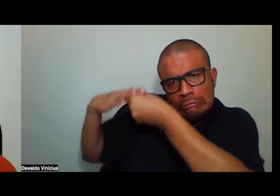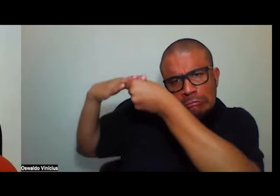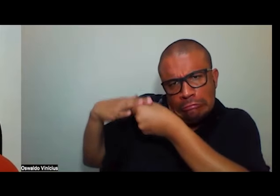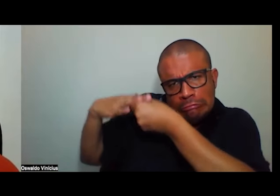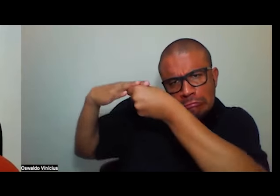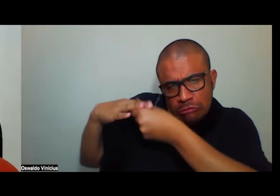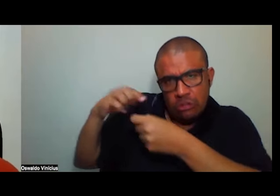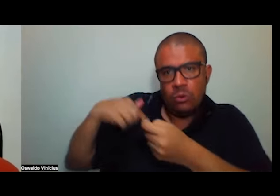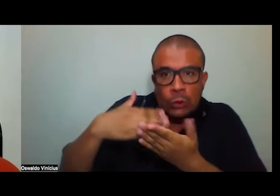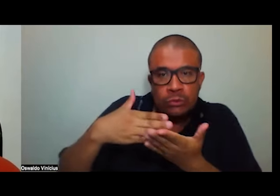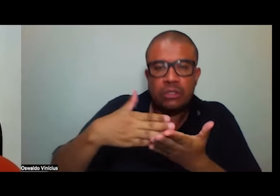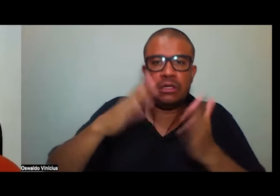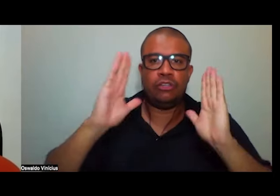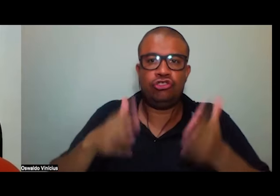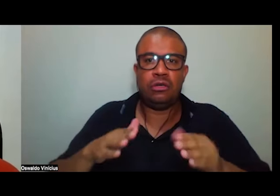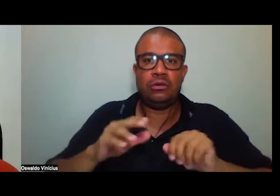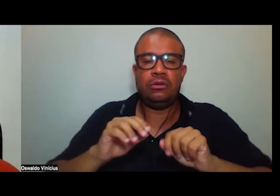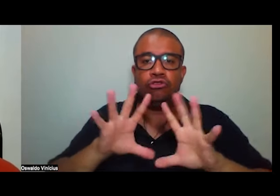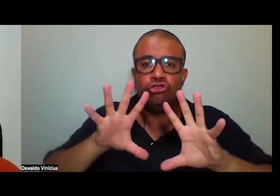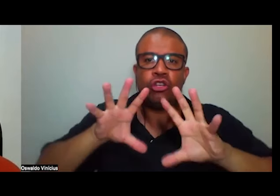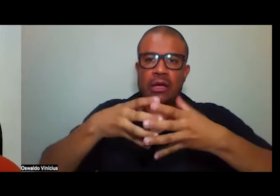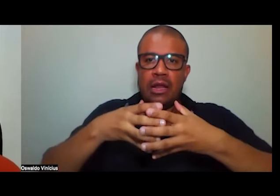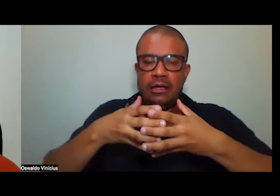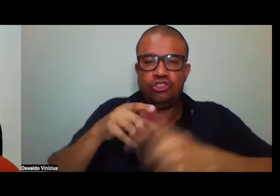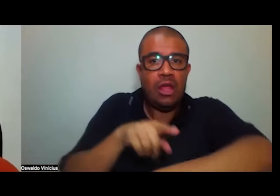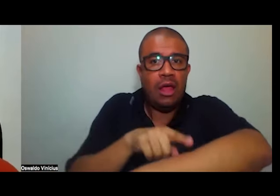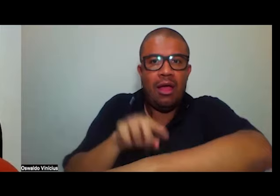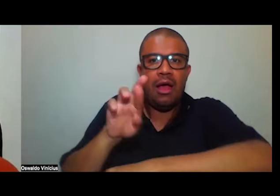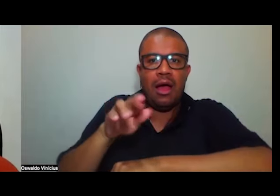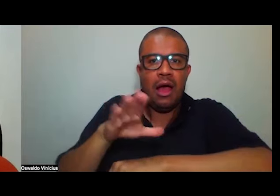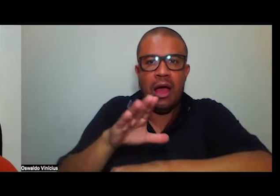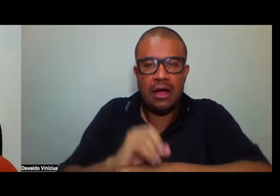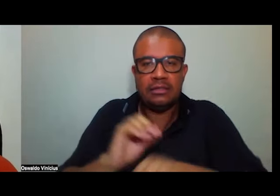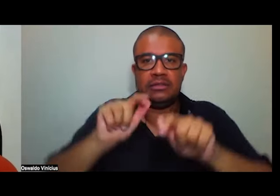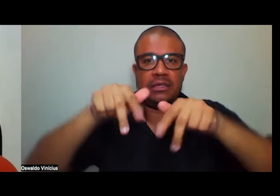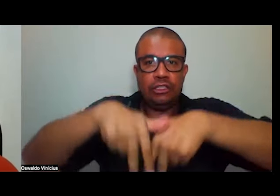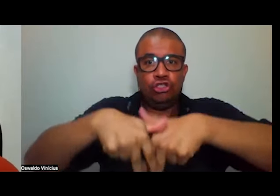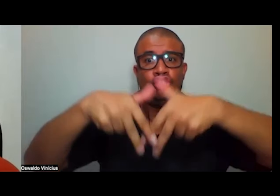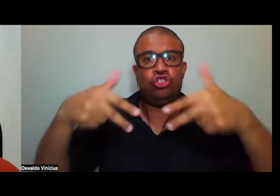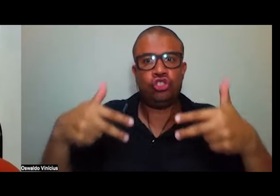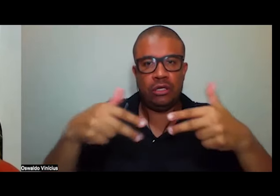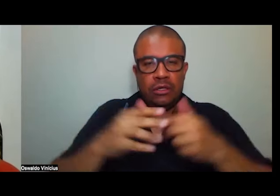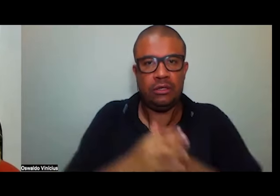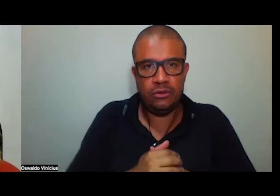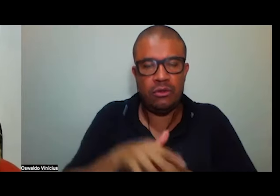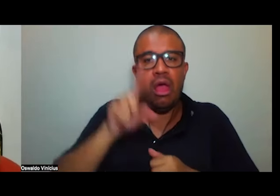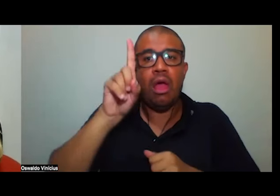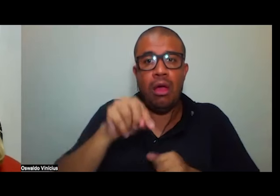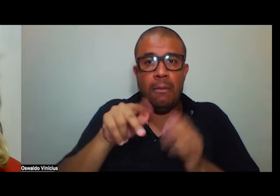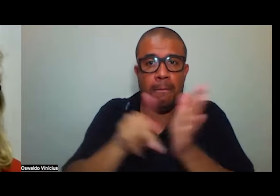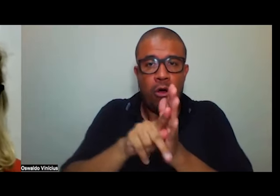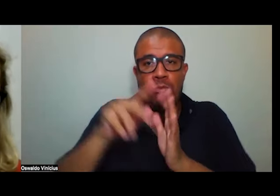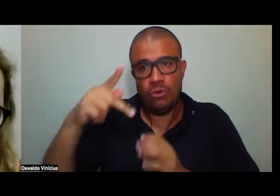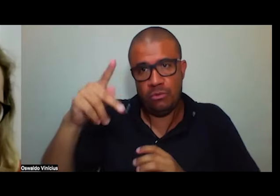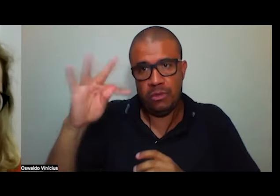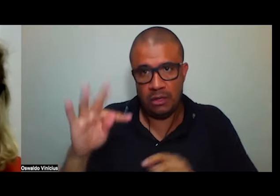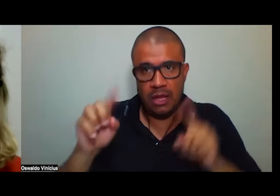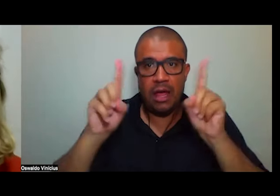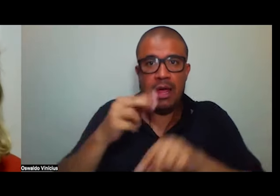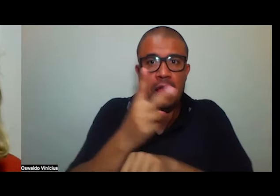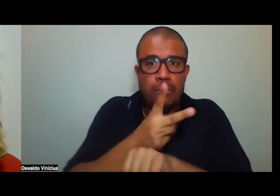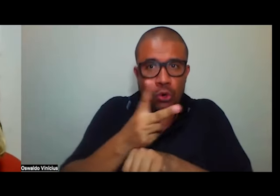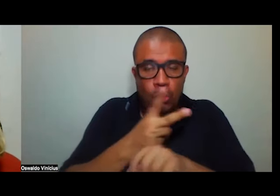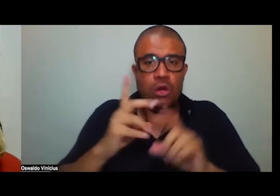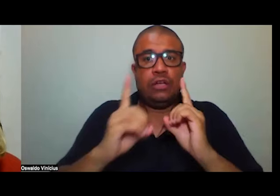no começo, de classe, étnica, racial e de gênero. Ser do PT é procurar o diálogo